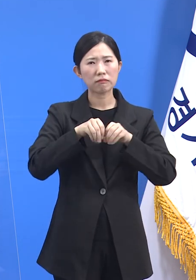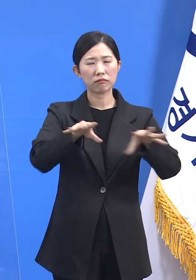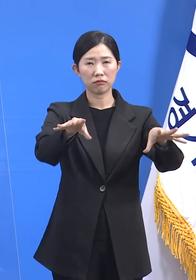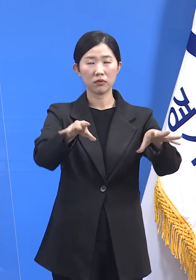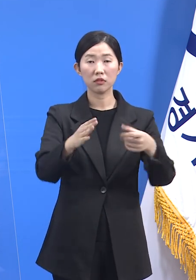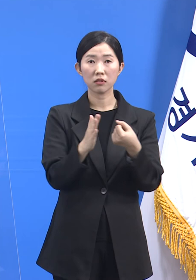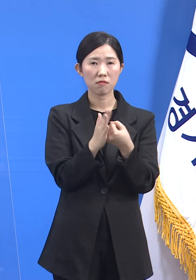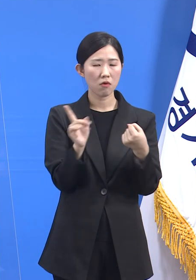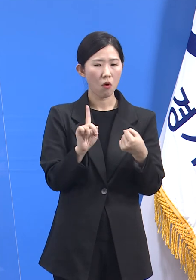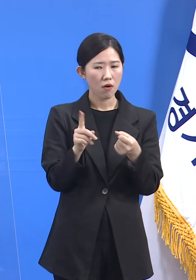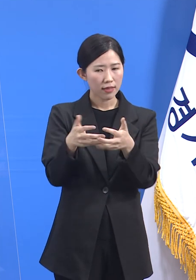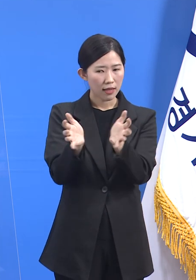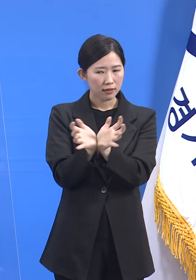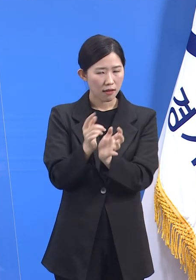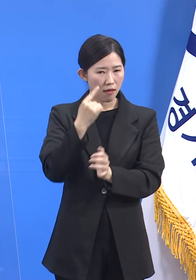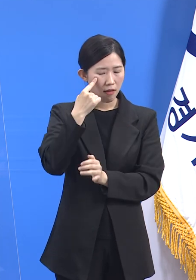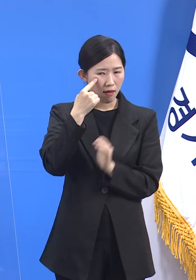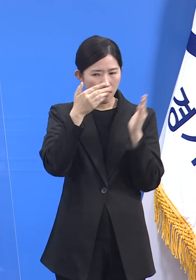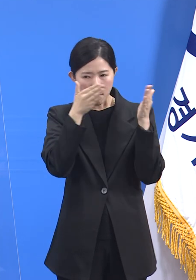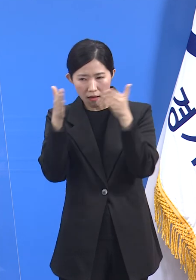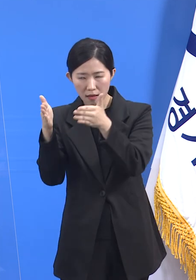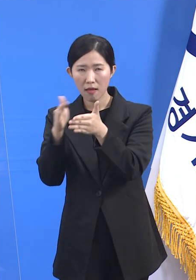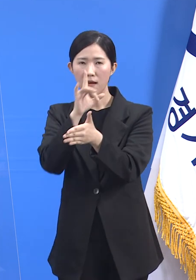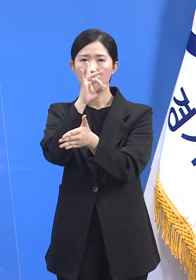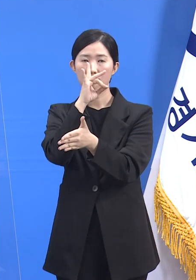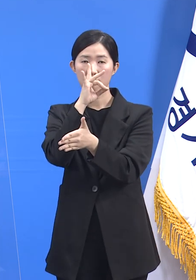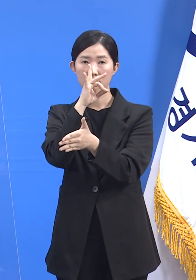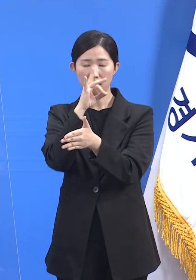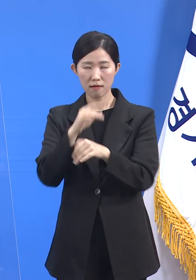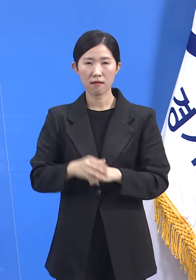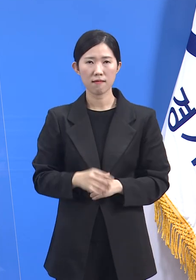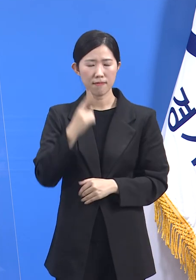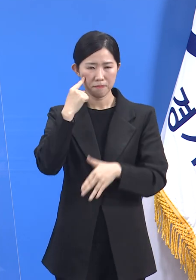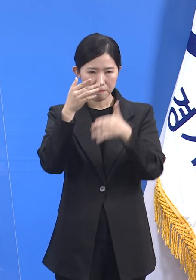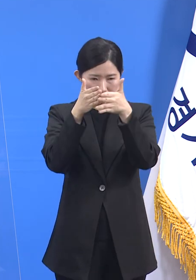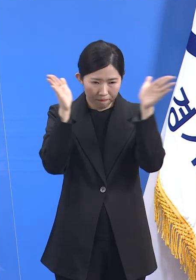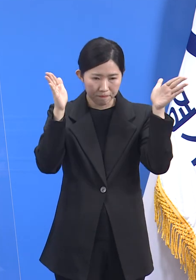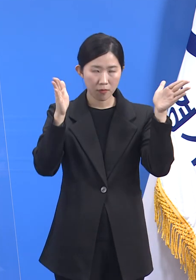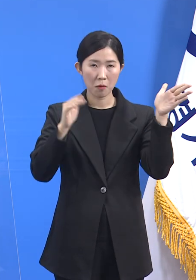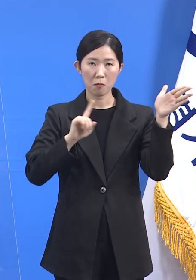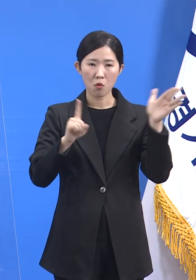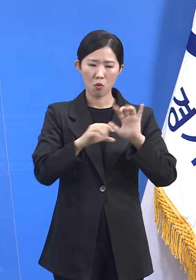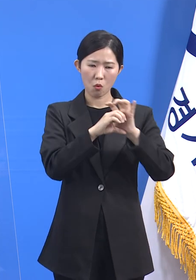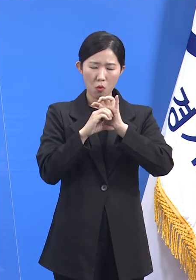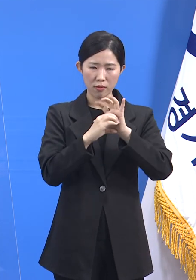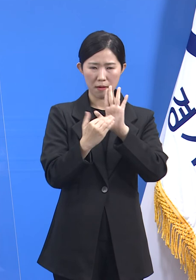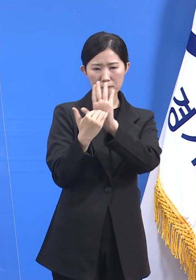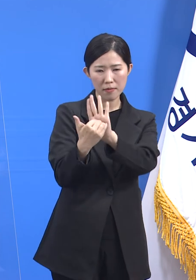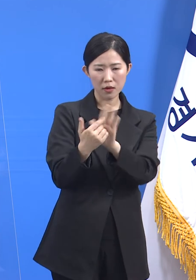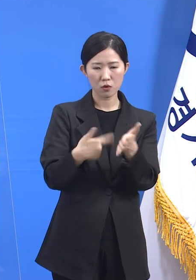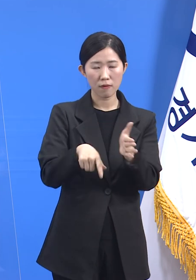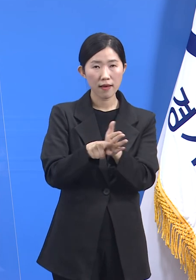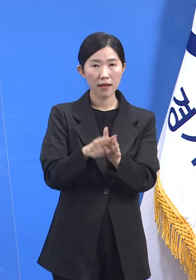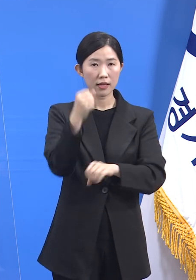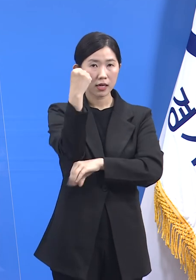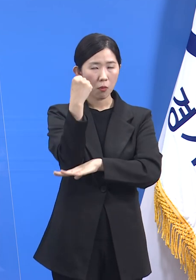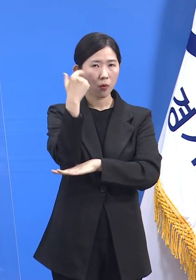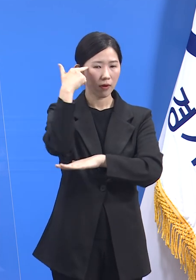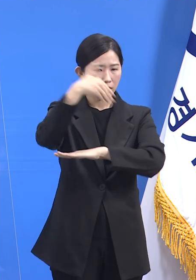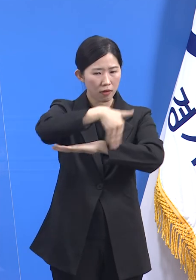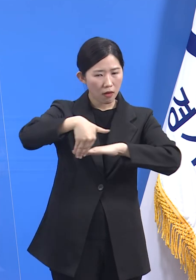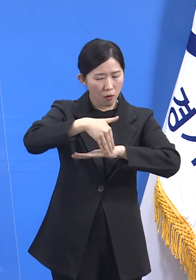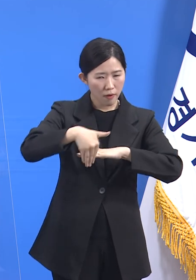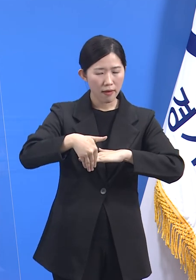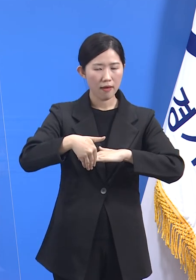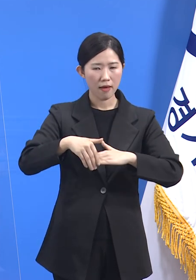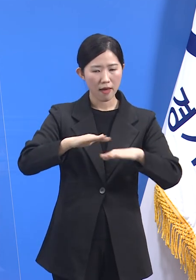빼앗겨선 안됩니다. 어느 공간에서든 코로나19 유행을 통제하기 위한 기본 개념과 전략을 정확히 인식하고